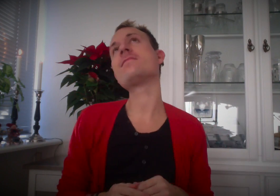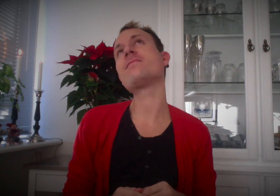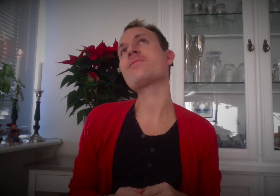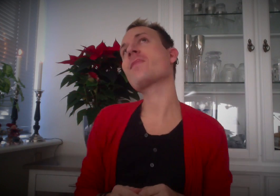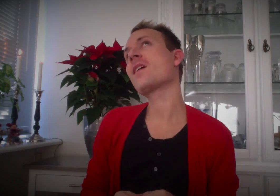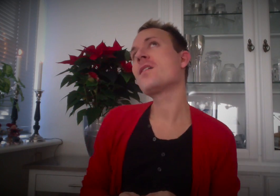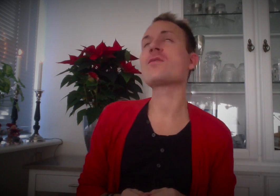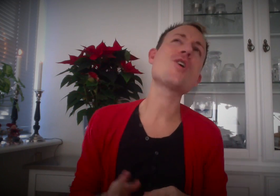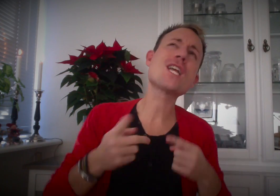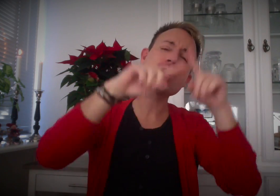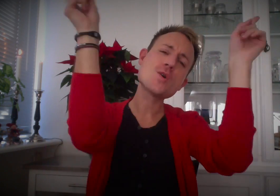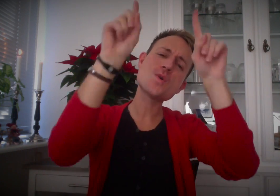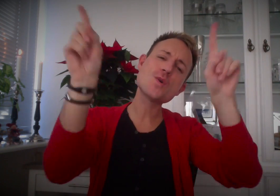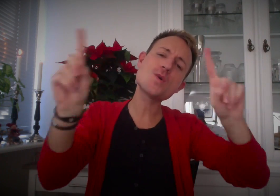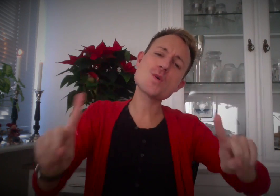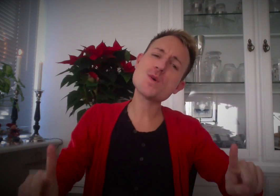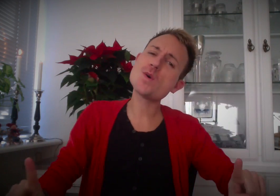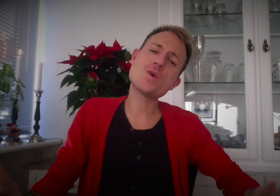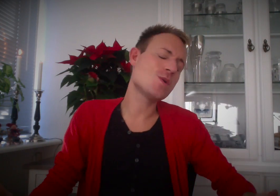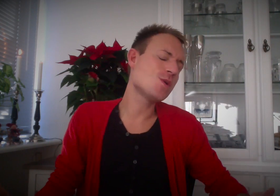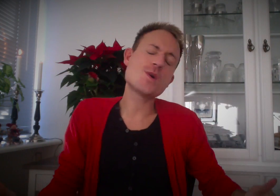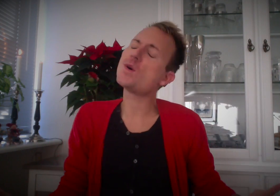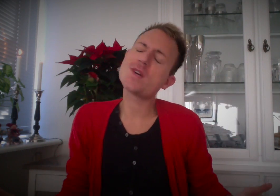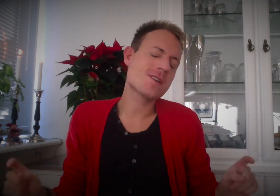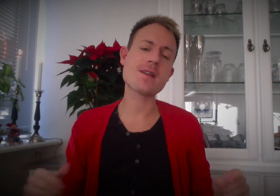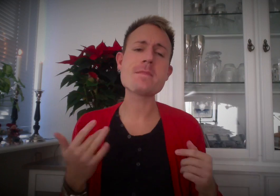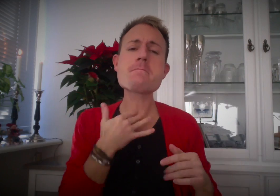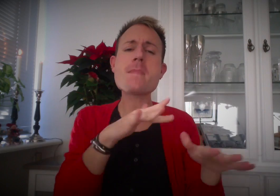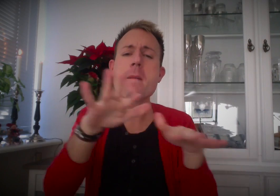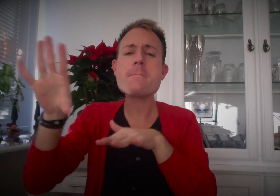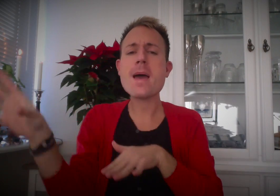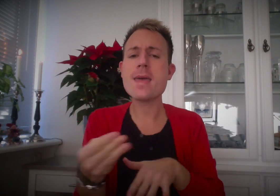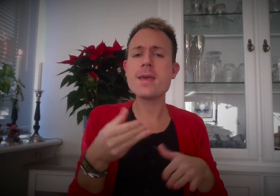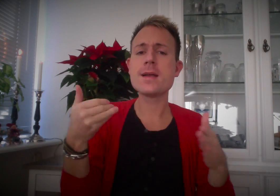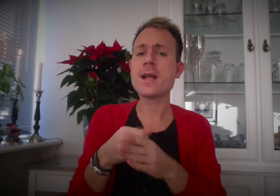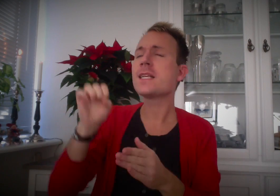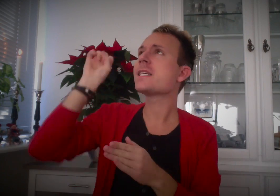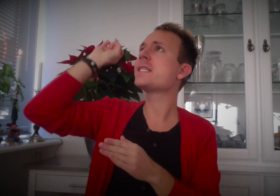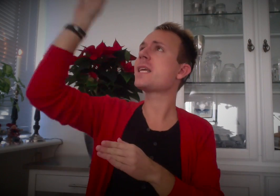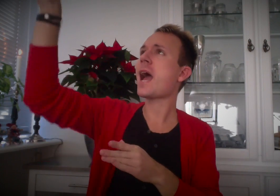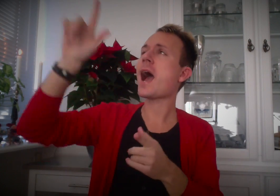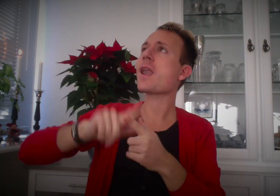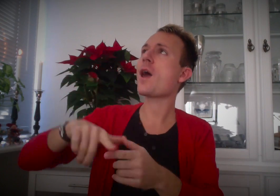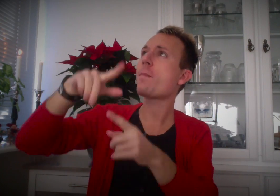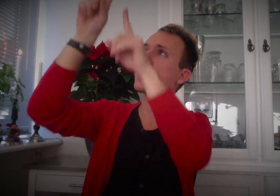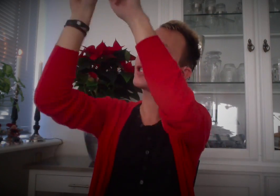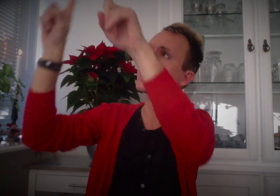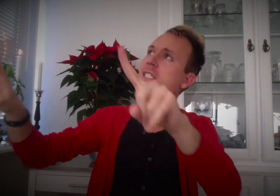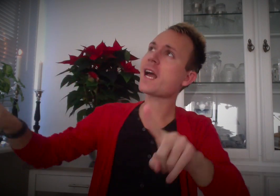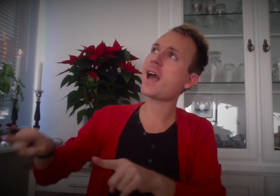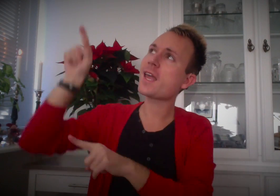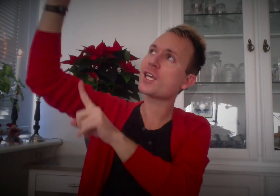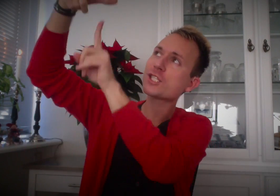Nu er det jul, får stemningen er Til stjernen på træden står